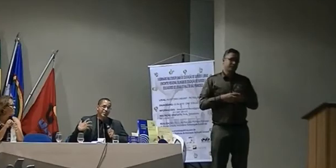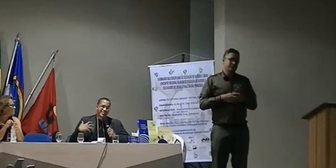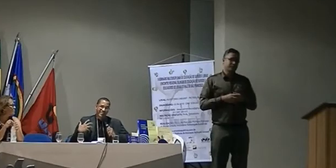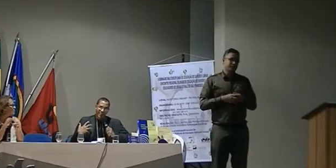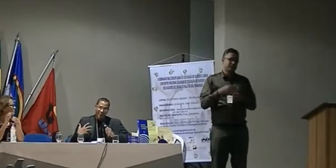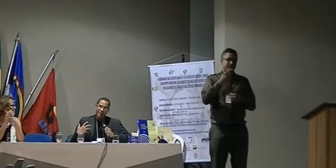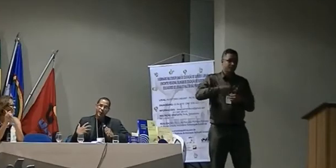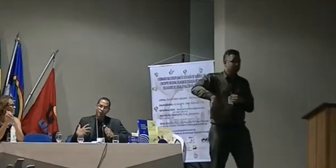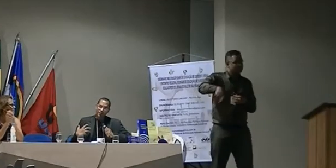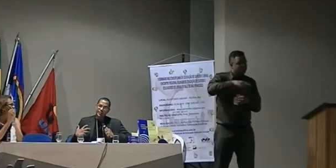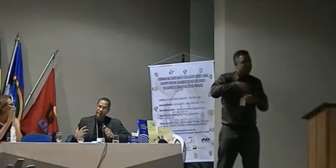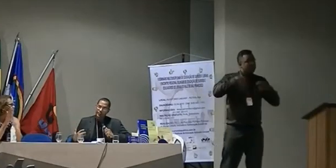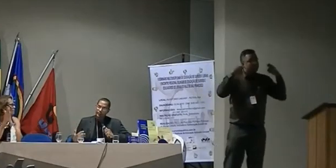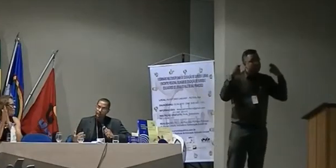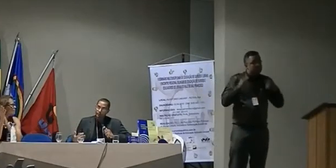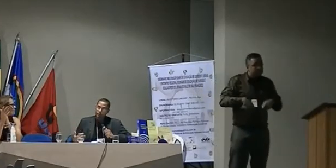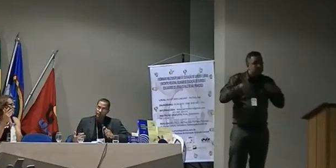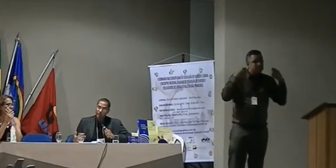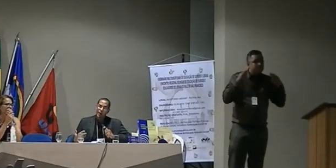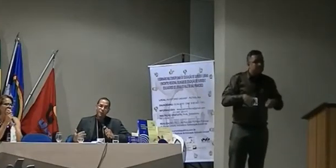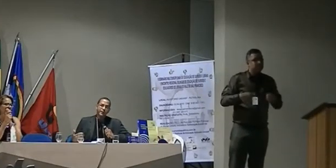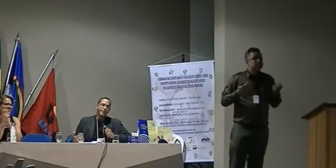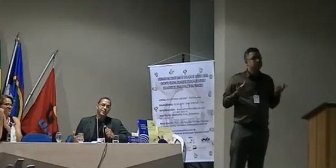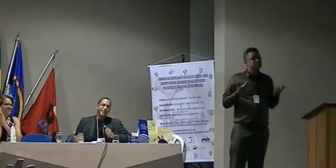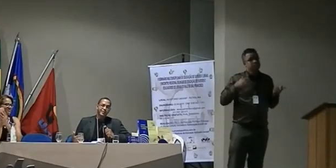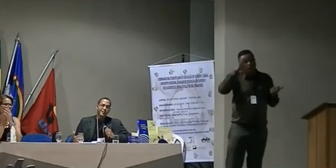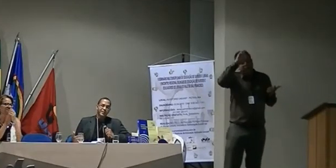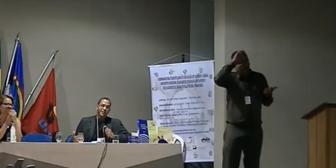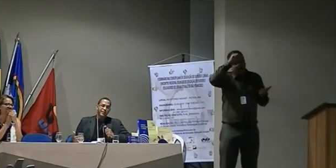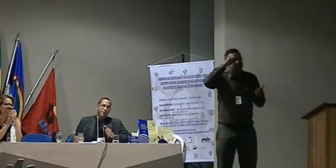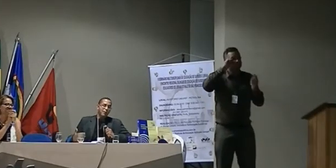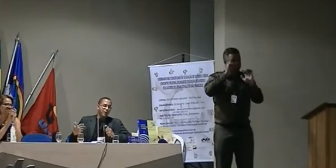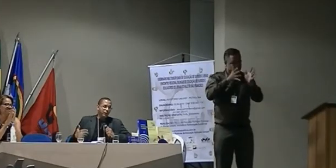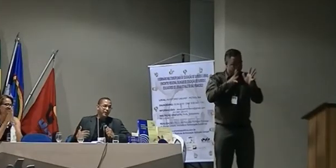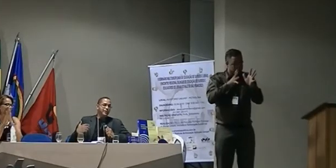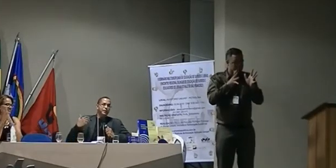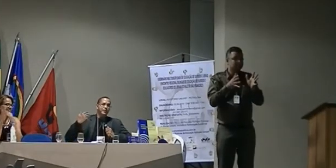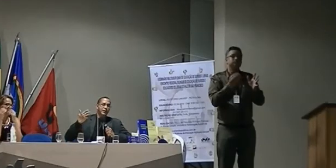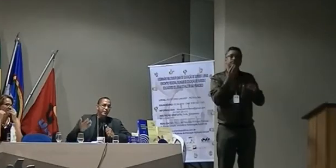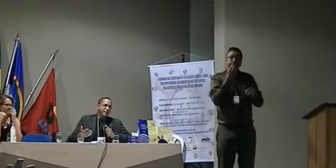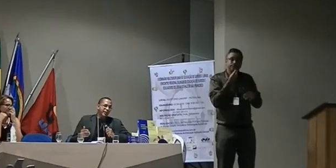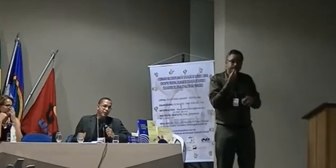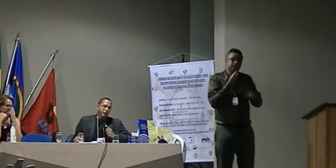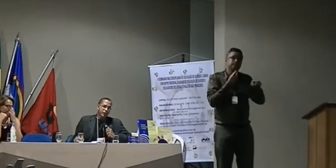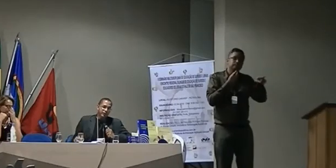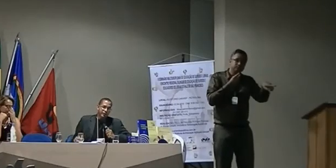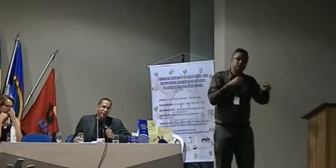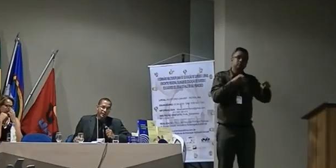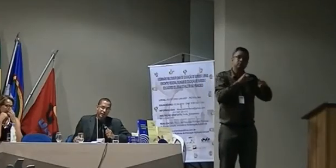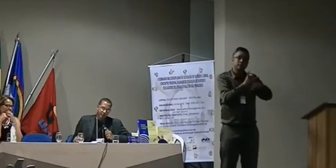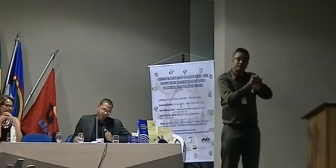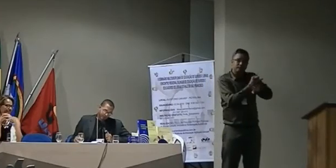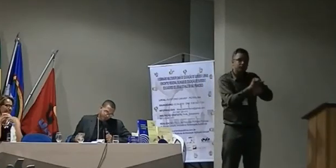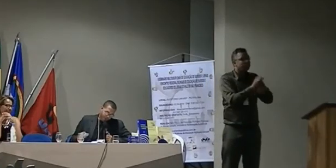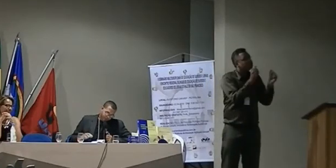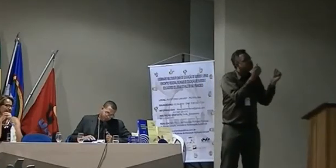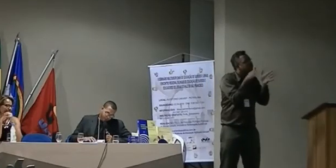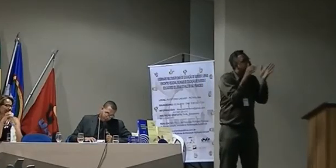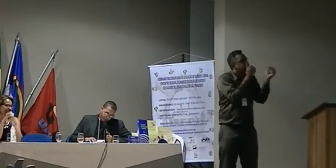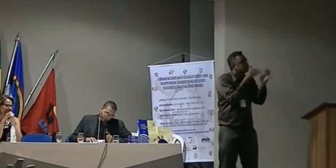necessidade realmente de aprender para poder também ensinar ensinar a eles conviver